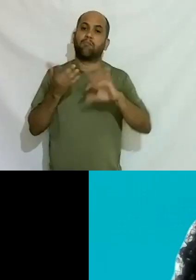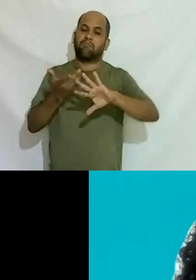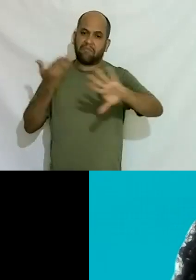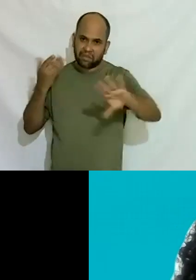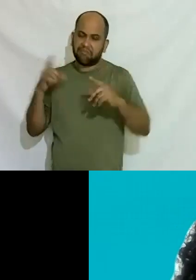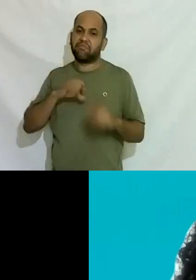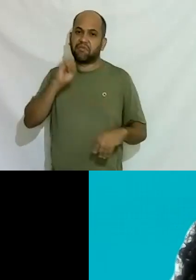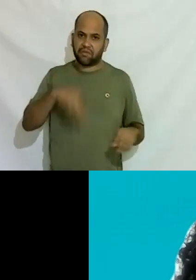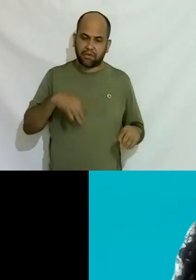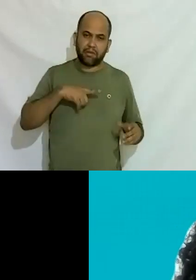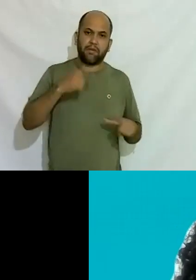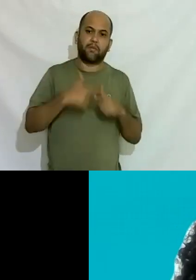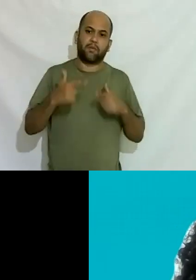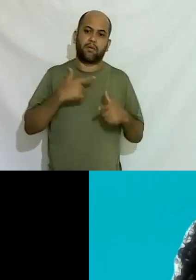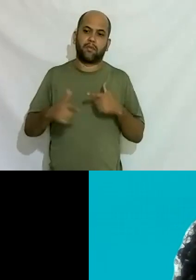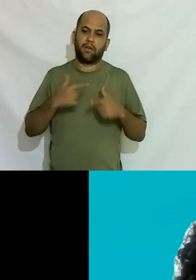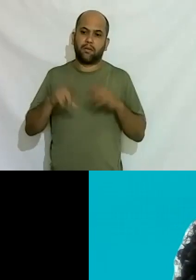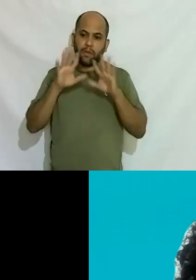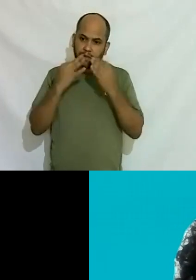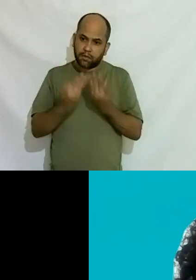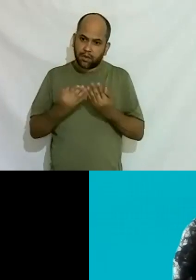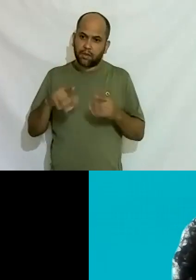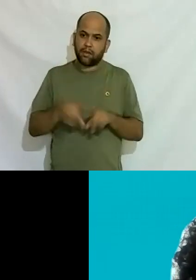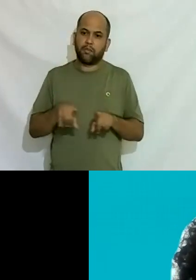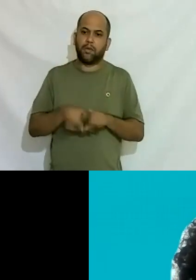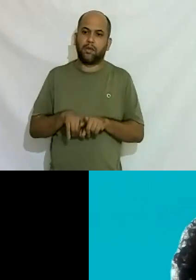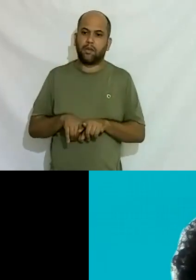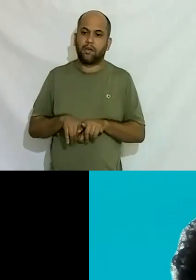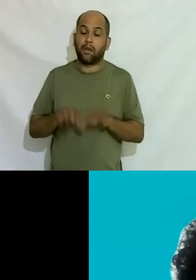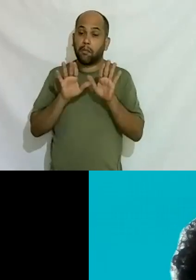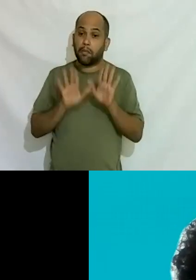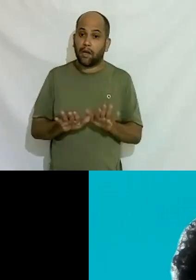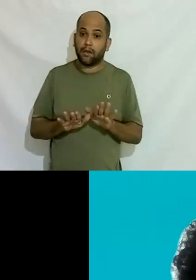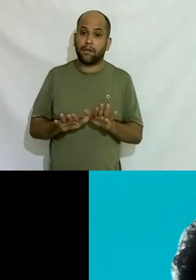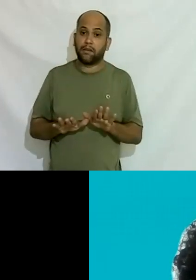alguns problemas familiares também mas